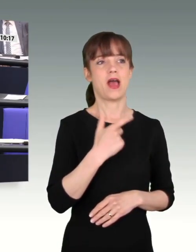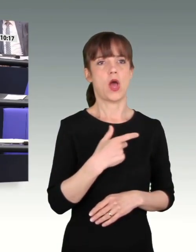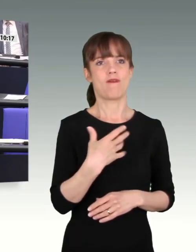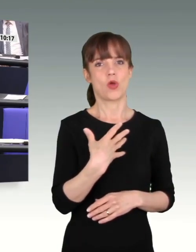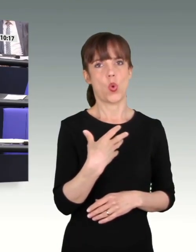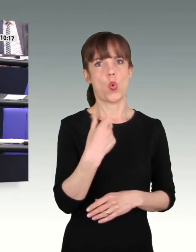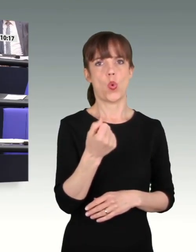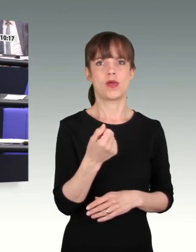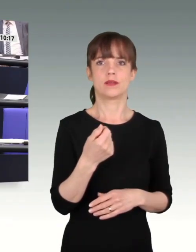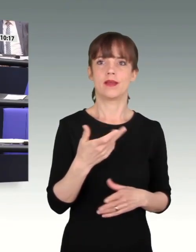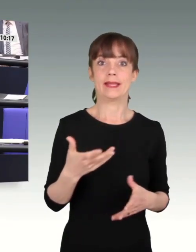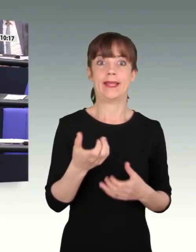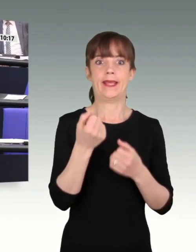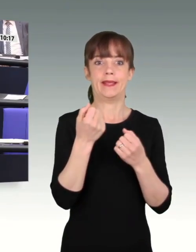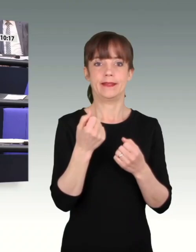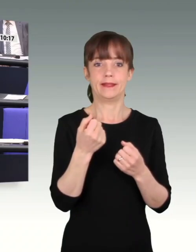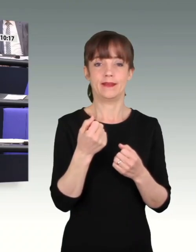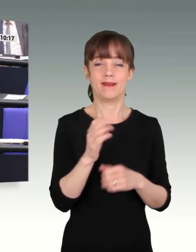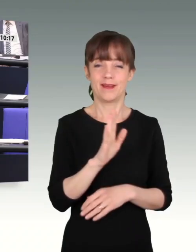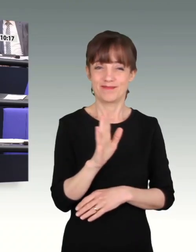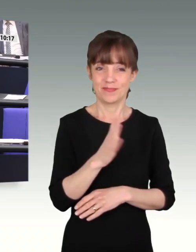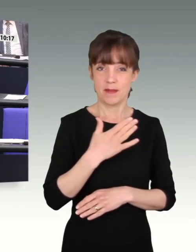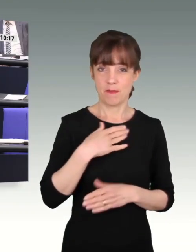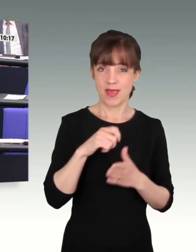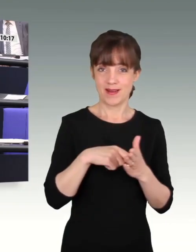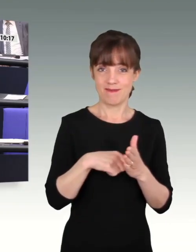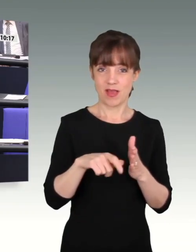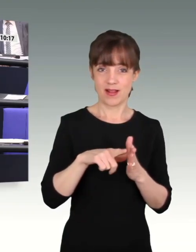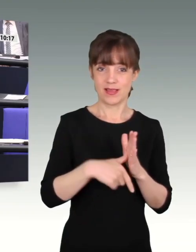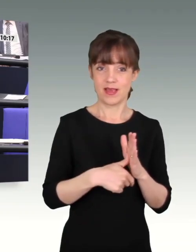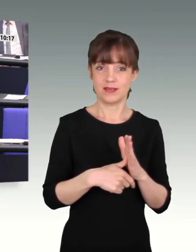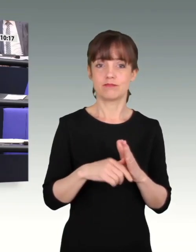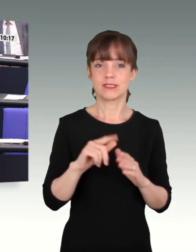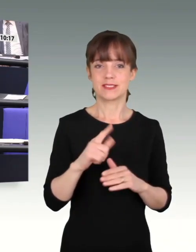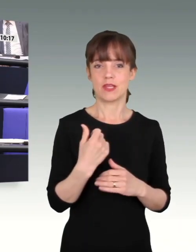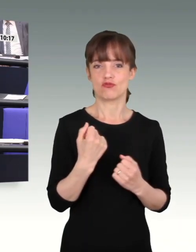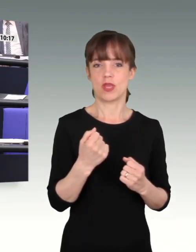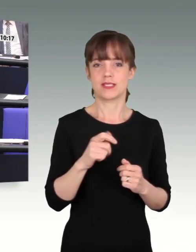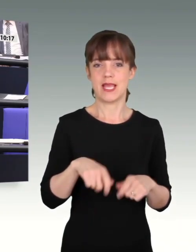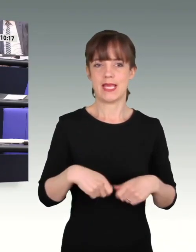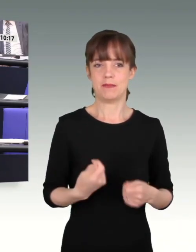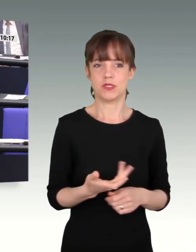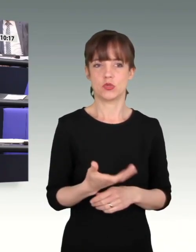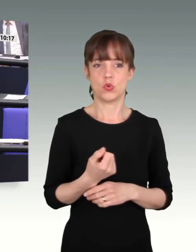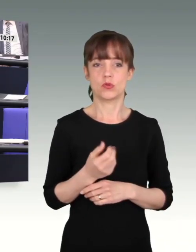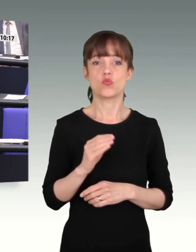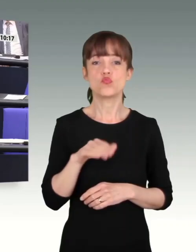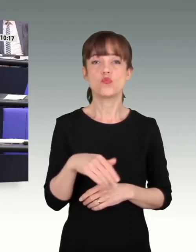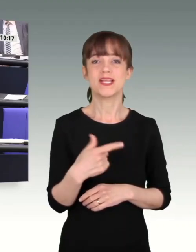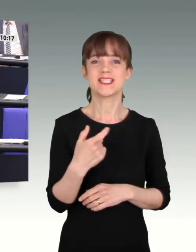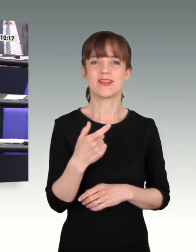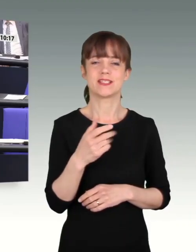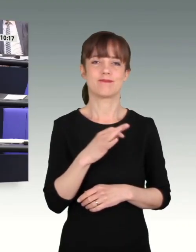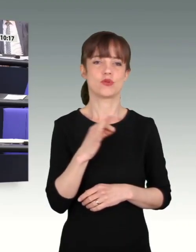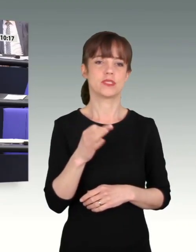meinem Wahlkreis habe ich das zweitstärkste Ergebnis geholt mit über 20 Prozent der Direktmandatsstimmen. Ihr Kandidat, Herr Kellner, landete bei drei Prozent. Die